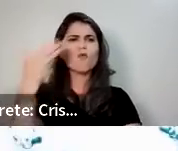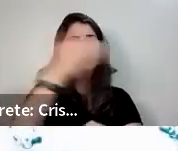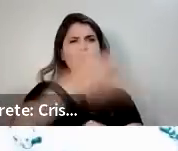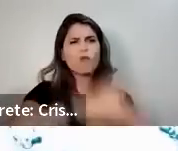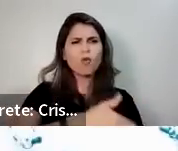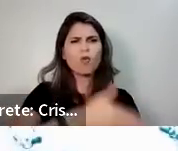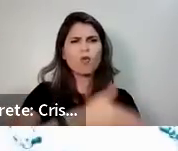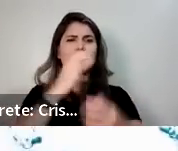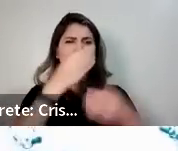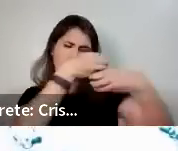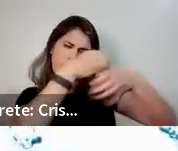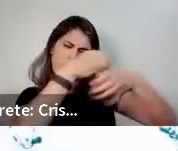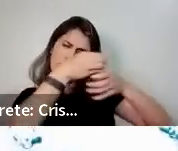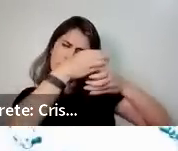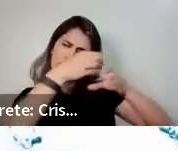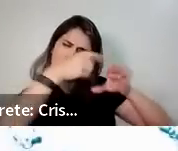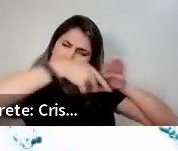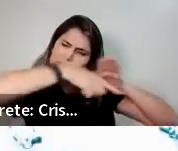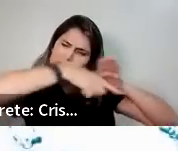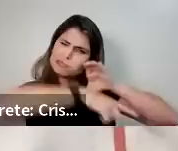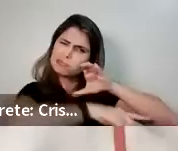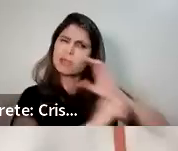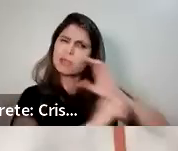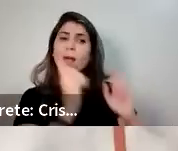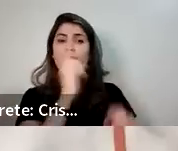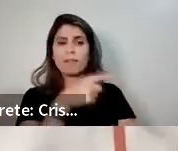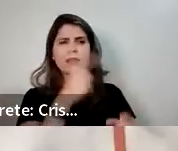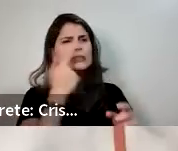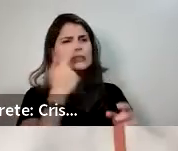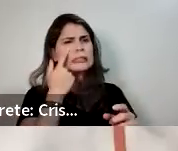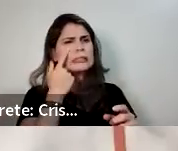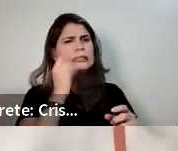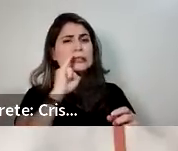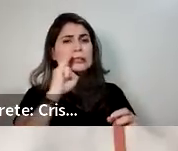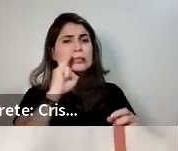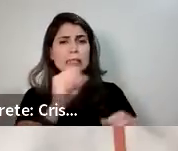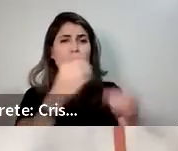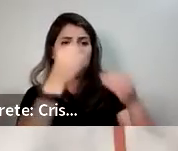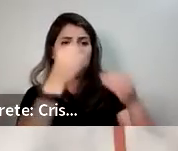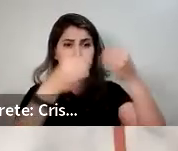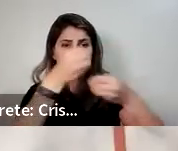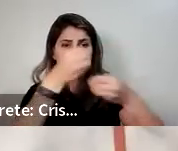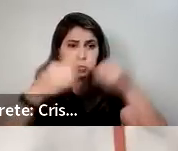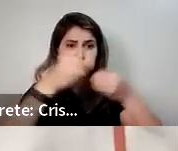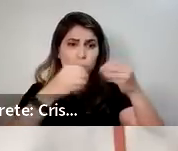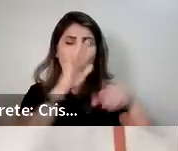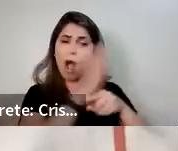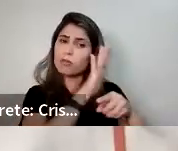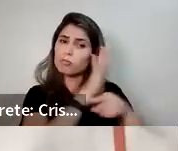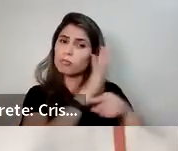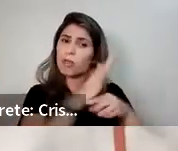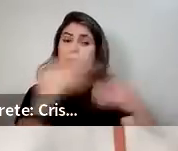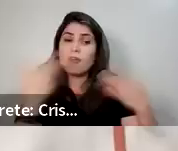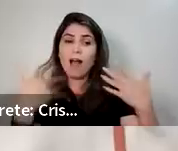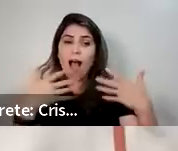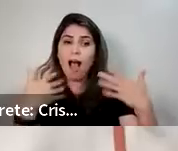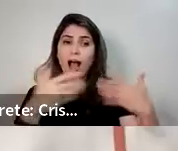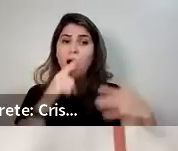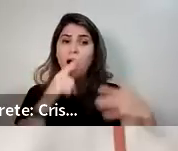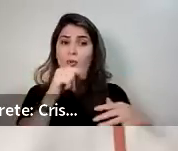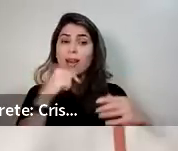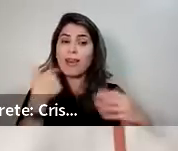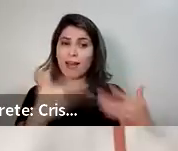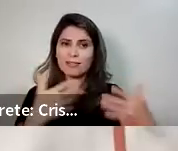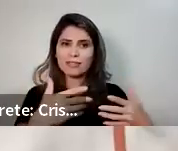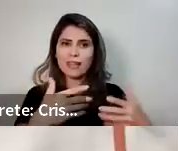para ver se é verdade, se a água tem diferença. Então, nós fomos lá no Instituto Falcon Bauer e está aqui, dureza da água,